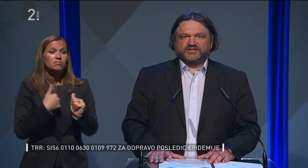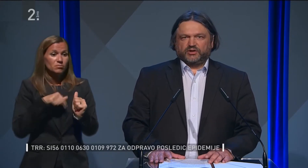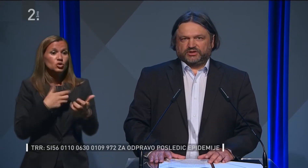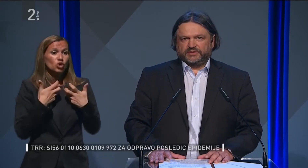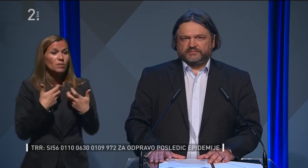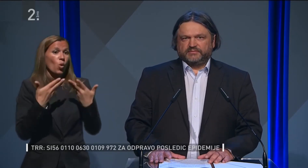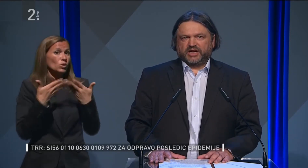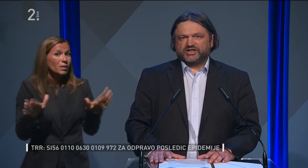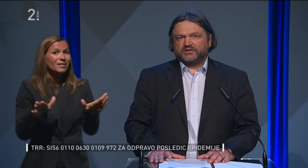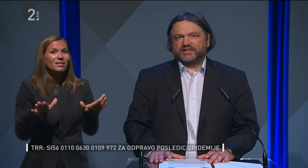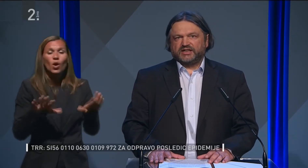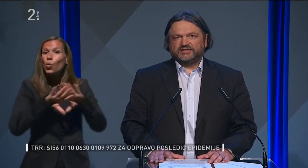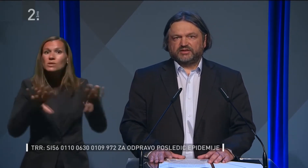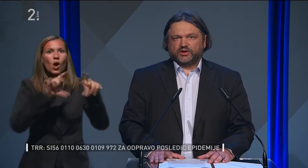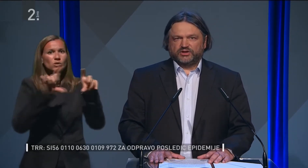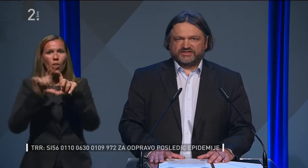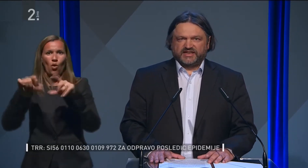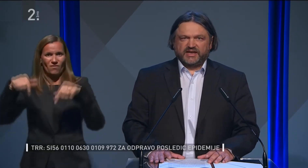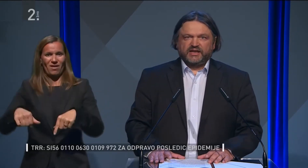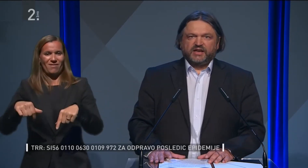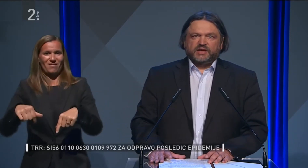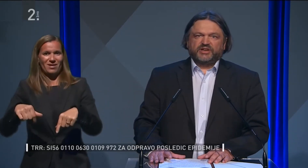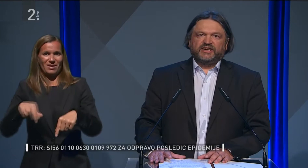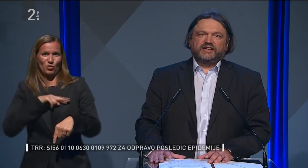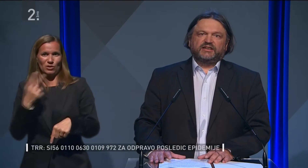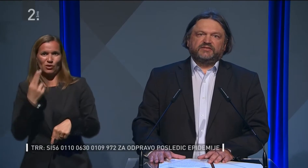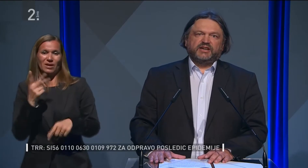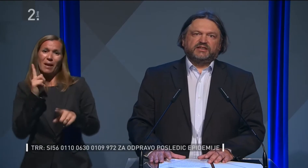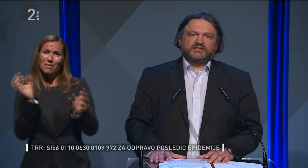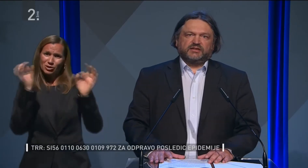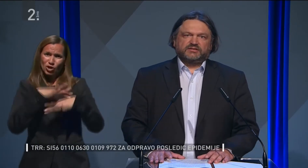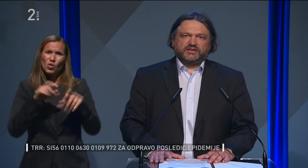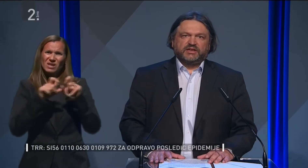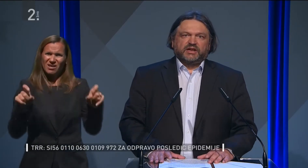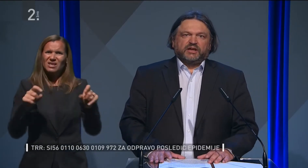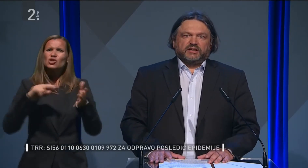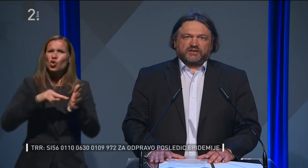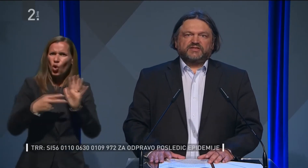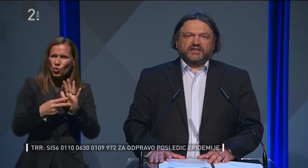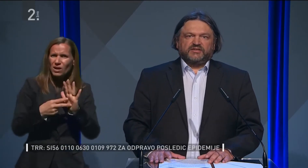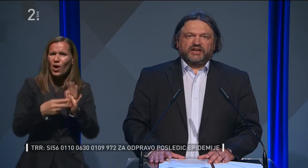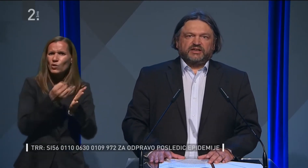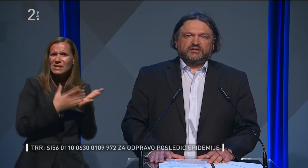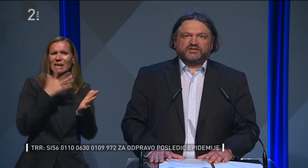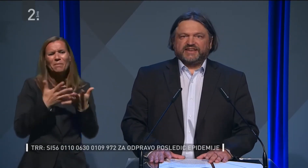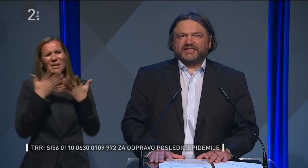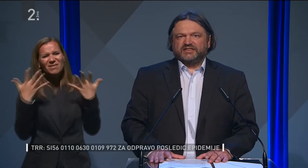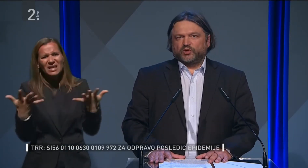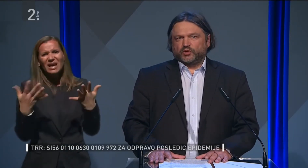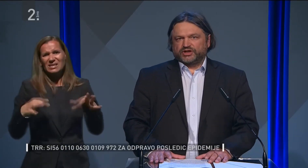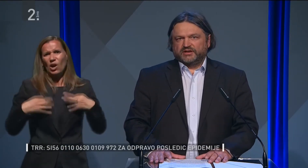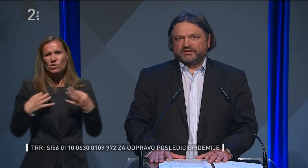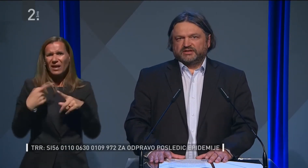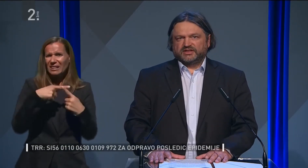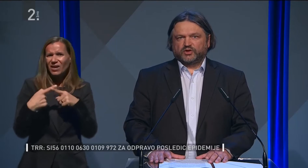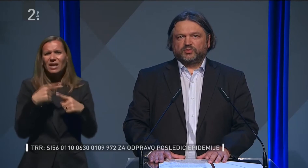ustanove v celoti. A žal zaradi strokovne ocene in prevelikega tveganja zdravstvenega tveganja to zaenkrat